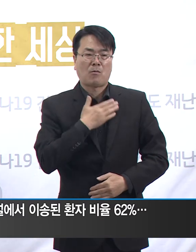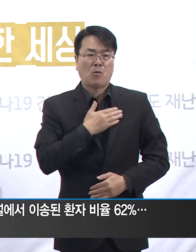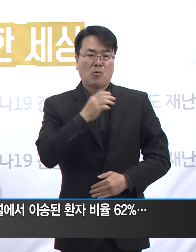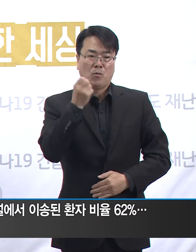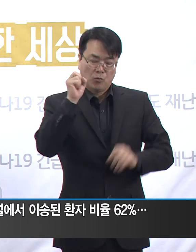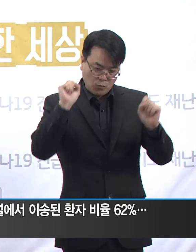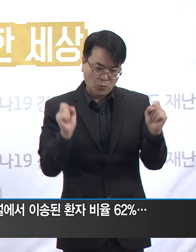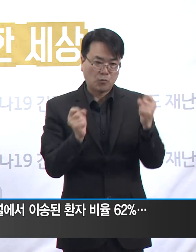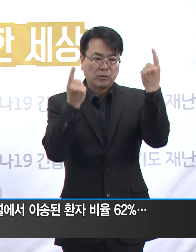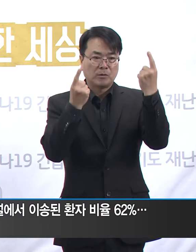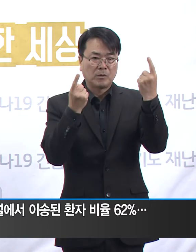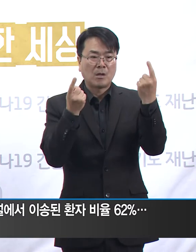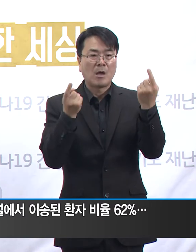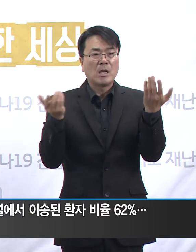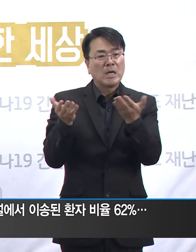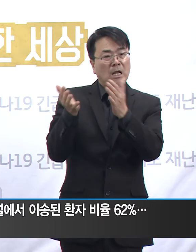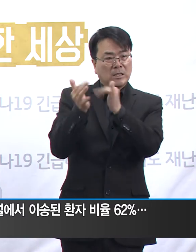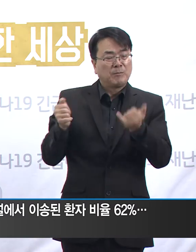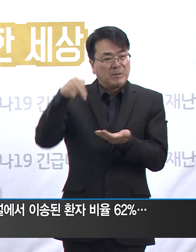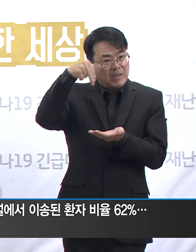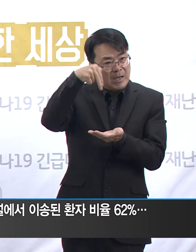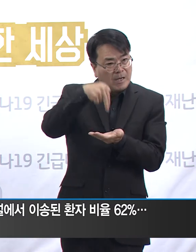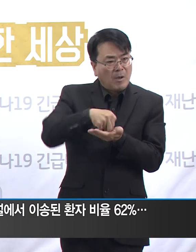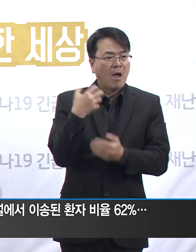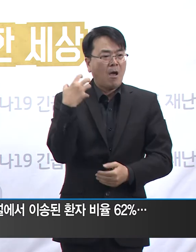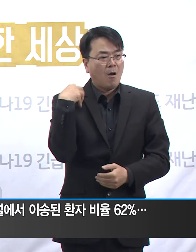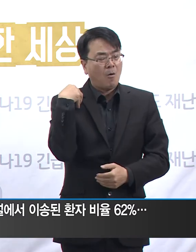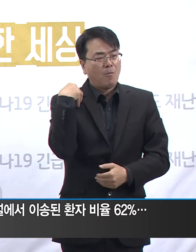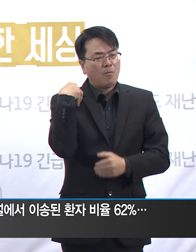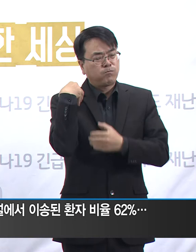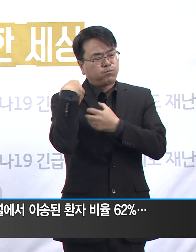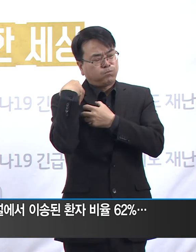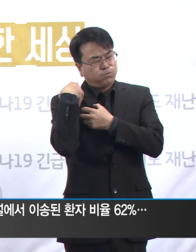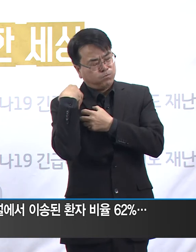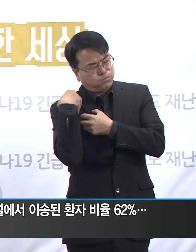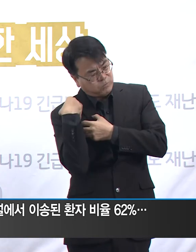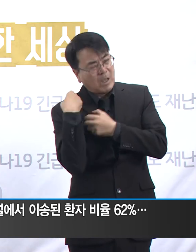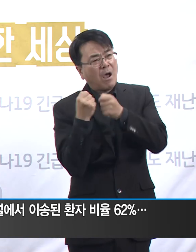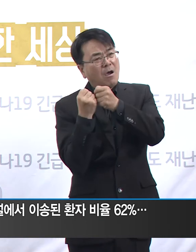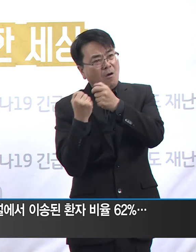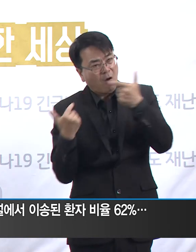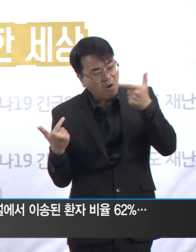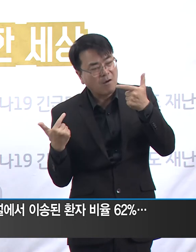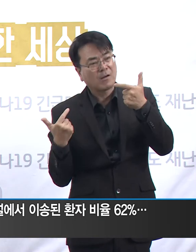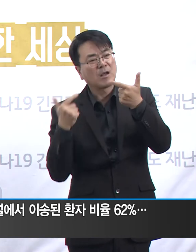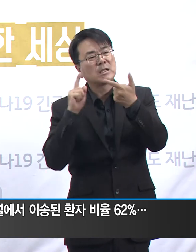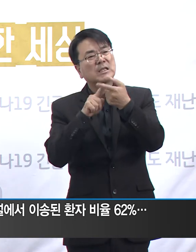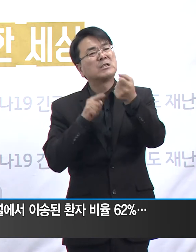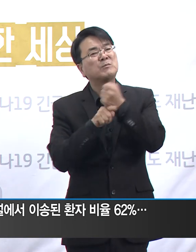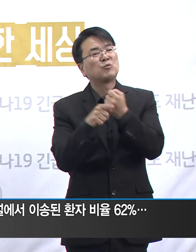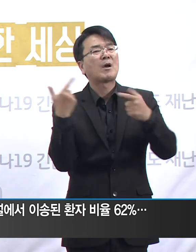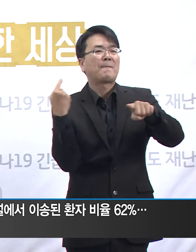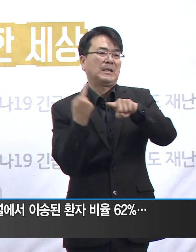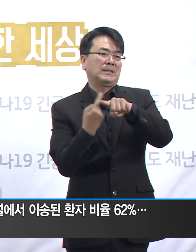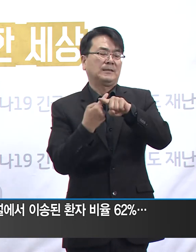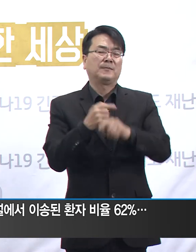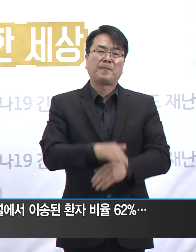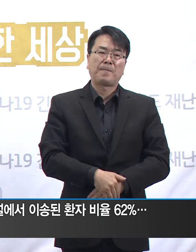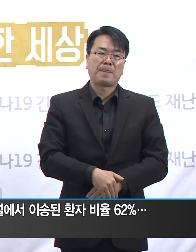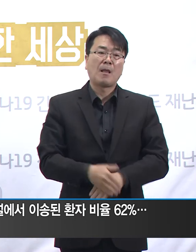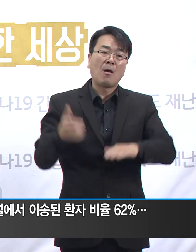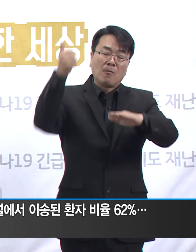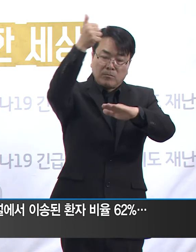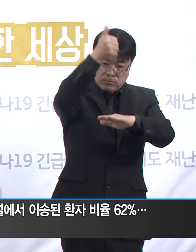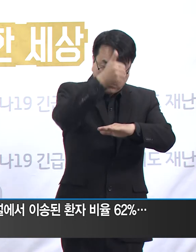의료기관 및 의료진들의 부담이 급격하게 증가한다는 것을 의미합니다. 그리고